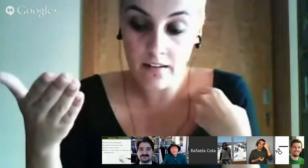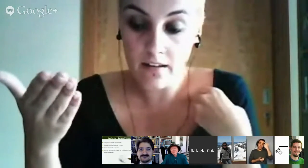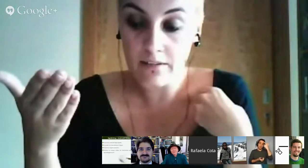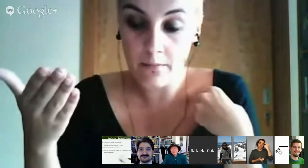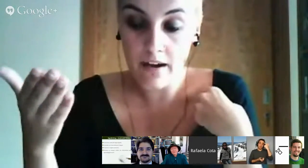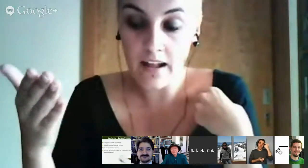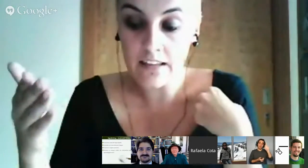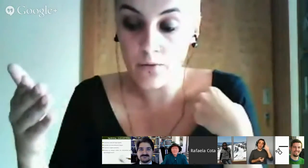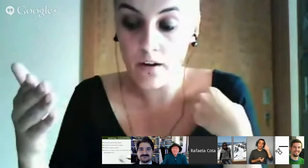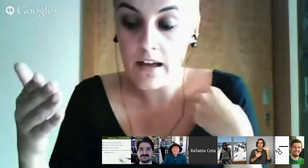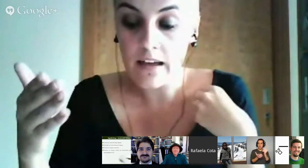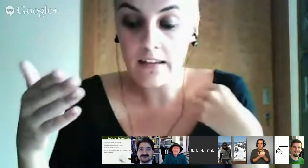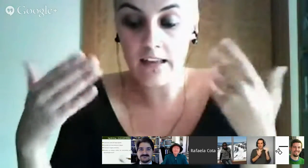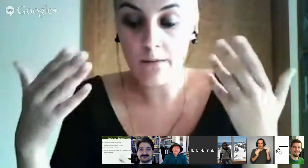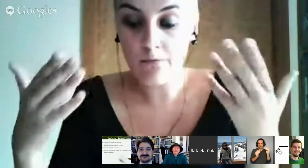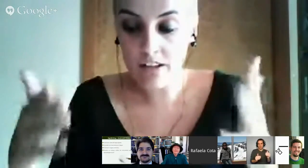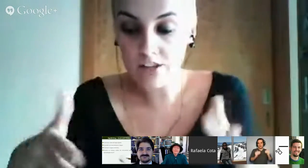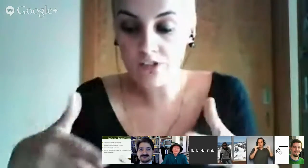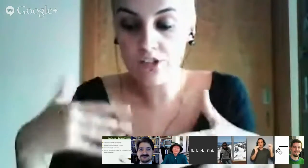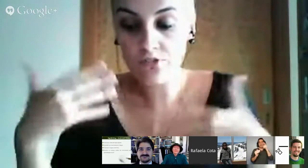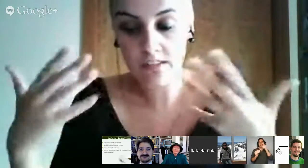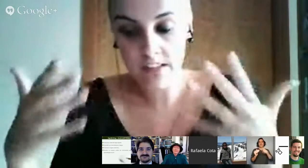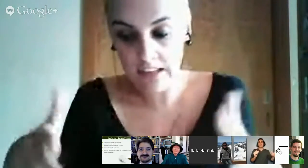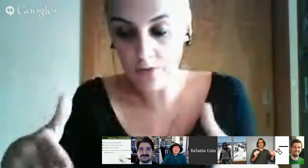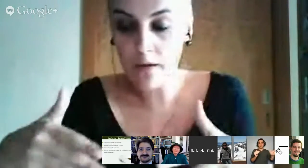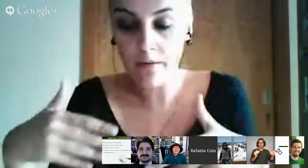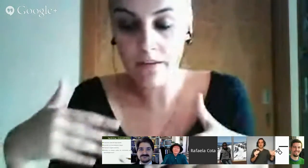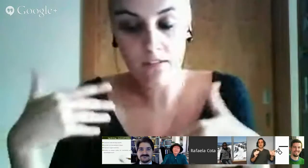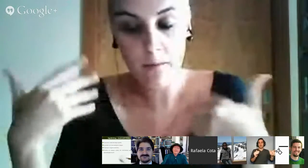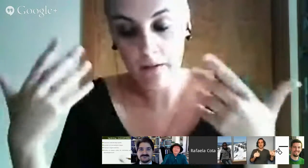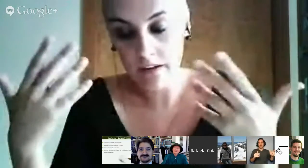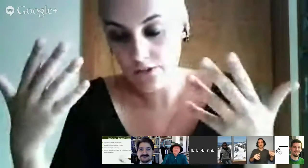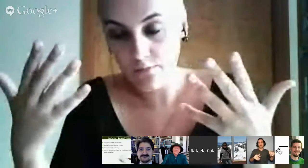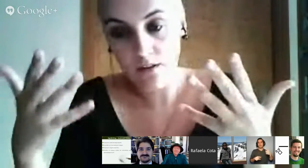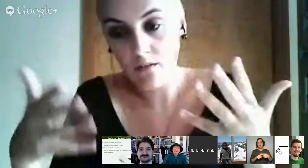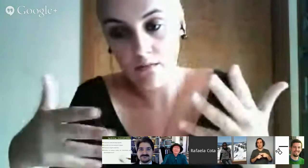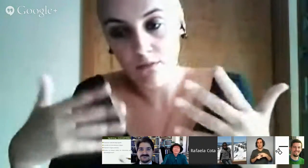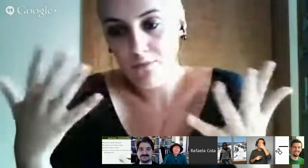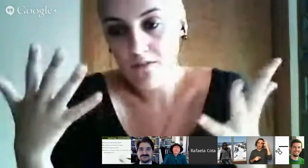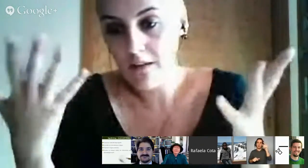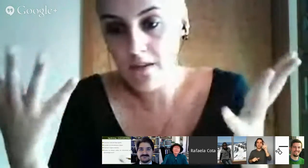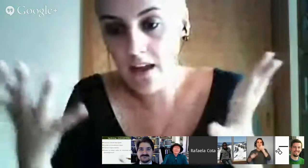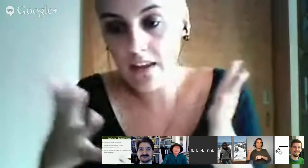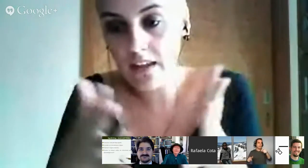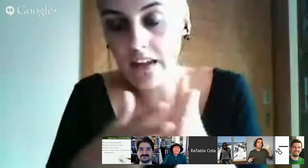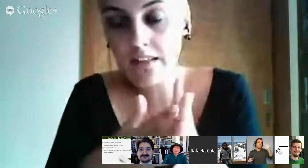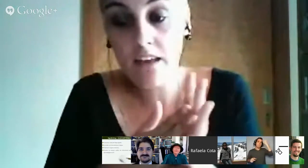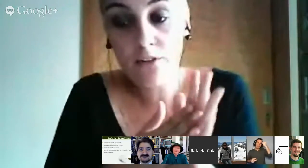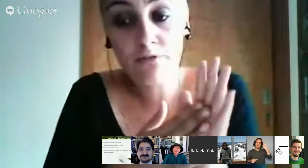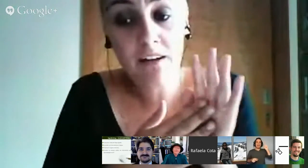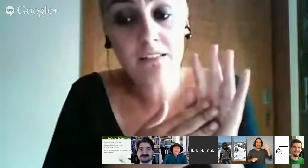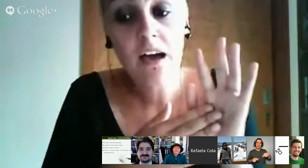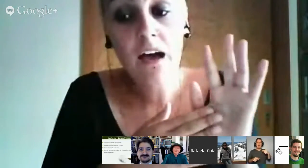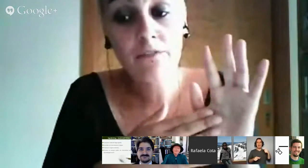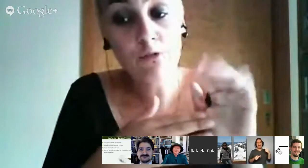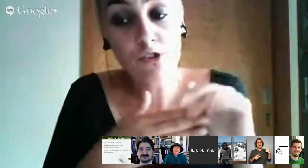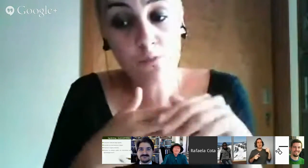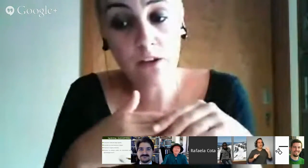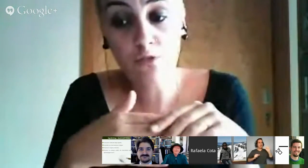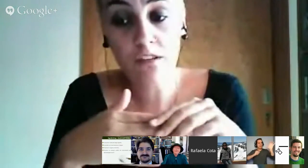à língua e sairmos daquele registro de que a língua é apenas umas mãos a abanar e que é necessário, de facto, haver um respeito e